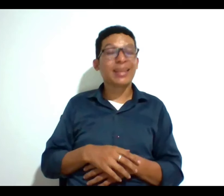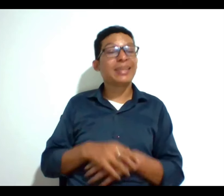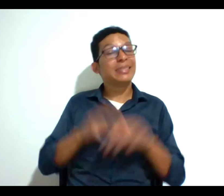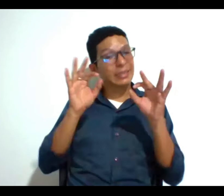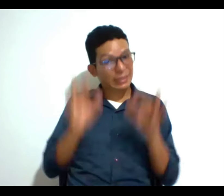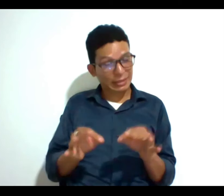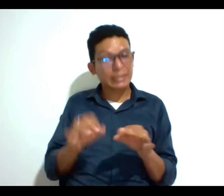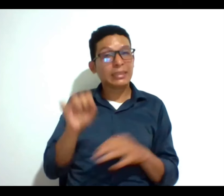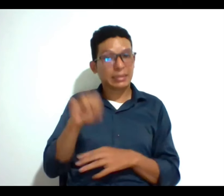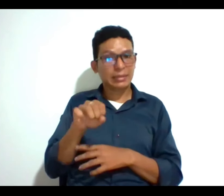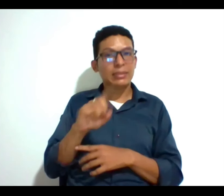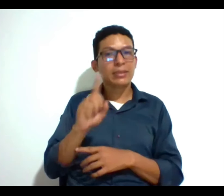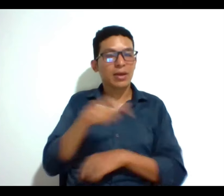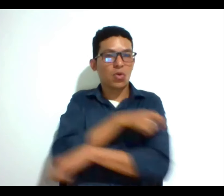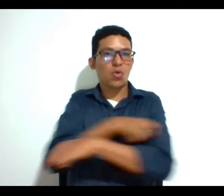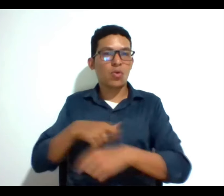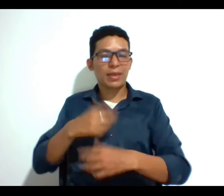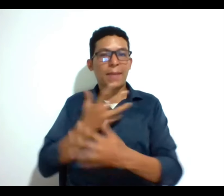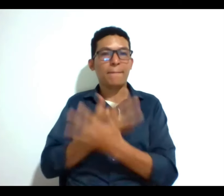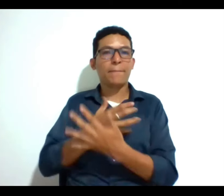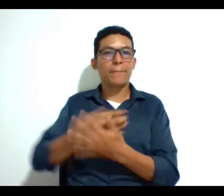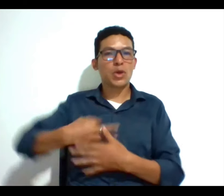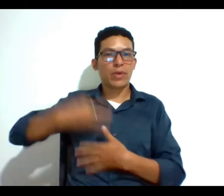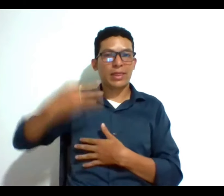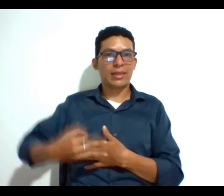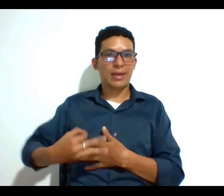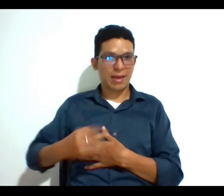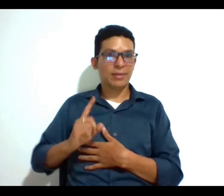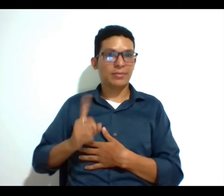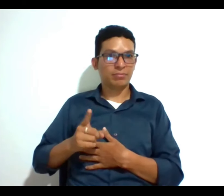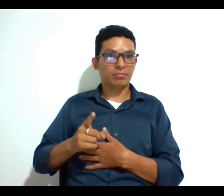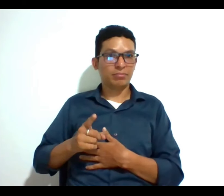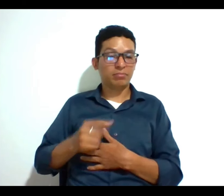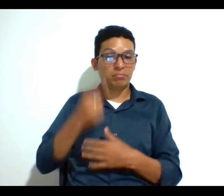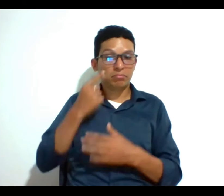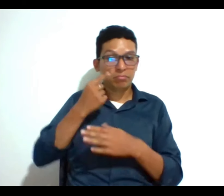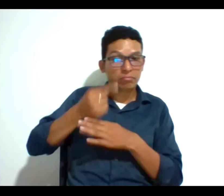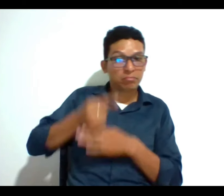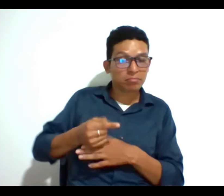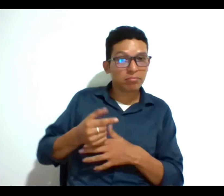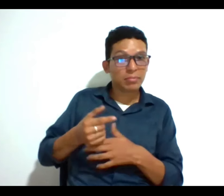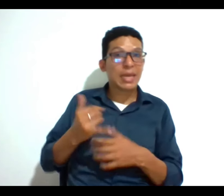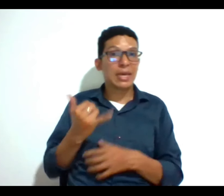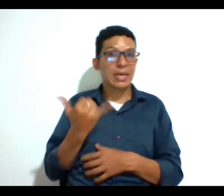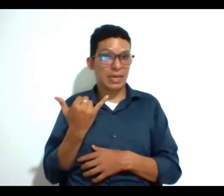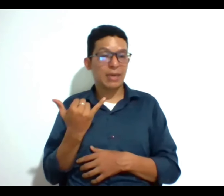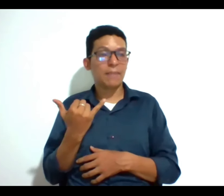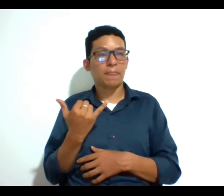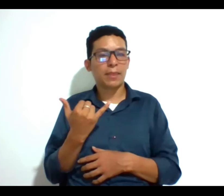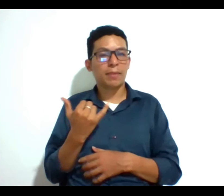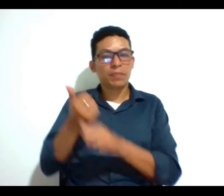obviamente es un comité de bioética para tomar determinaciones y pues obviamente cada caso en particular tiene